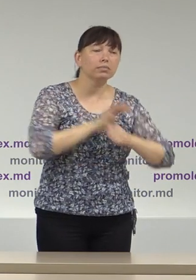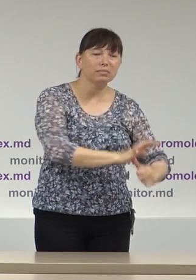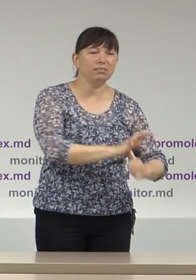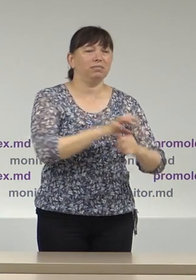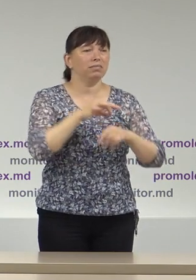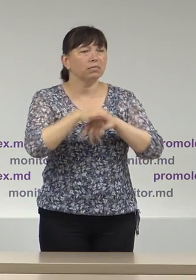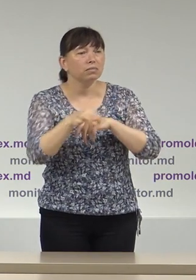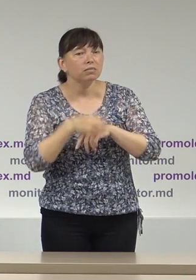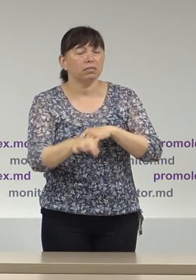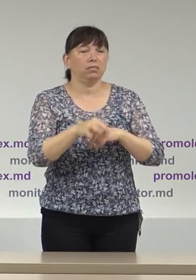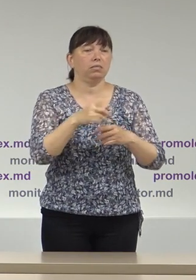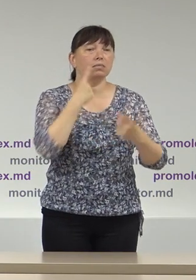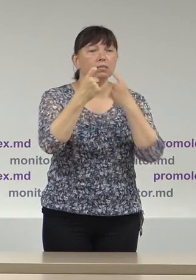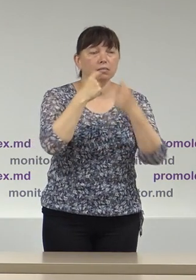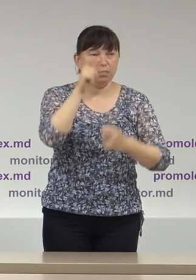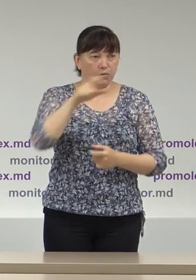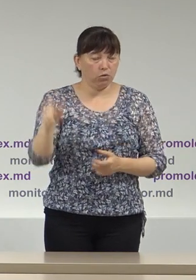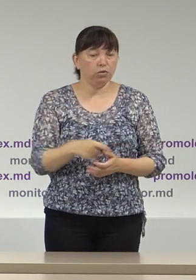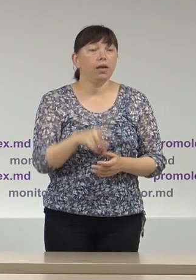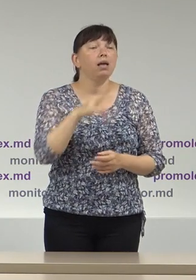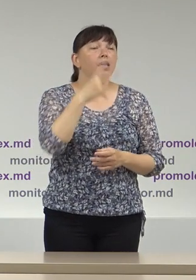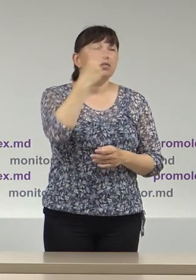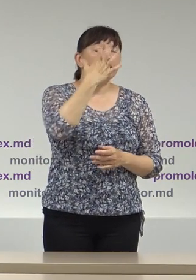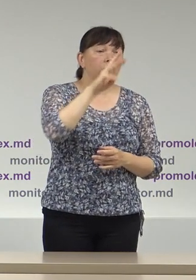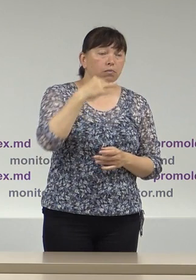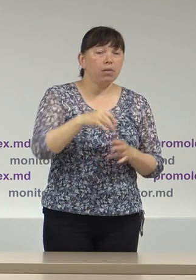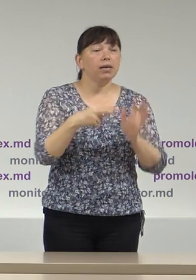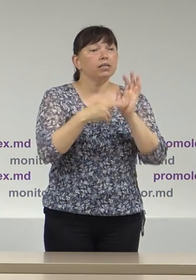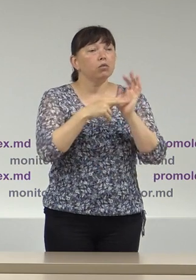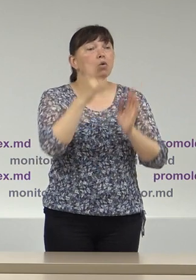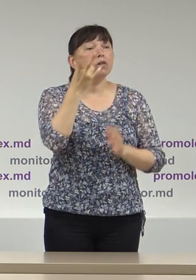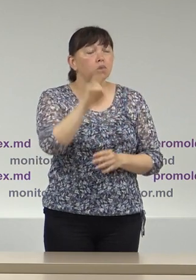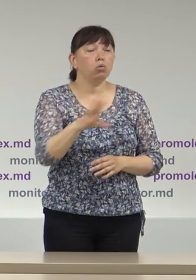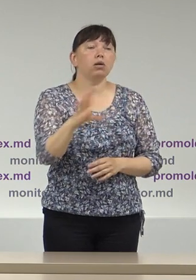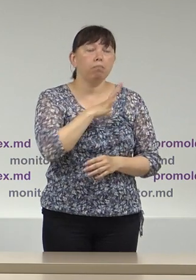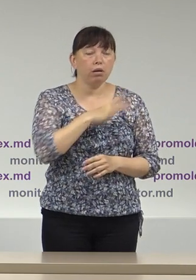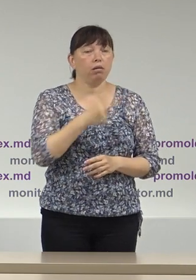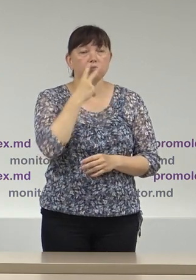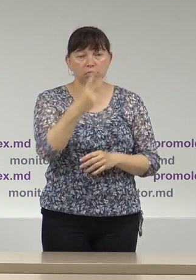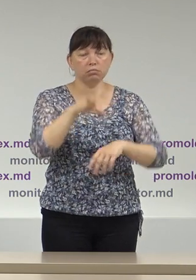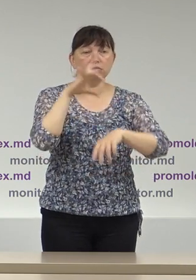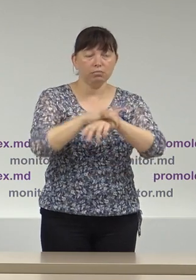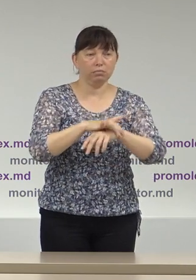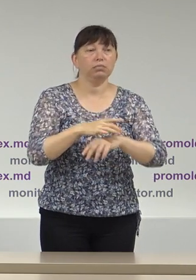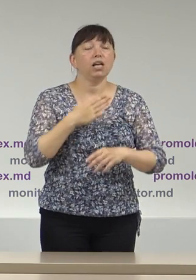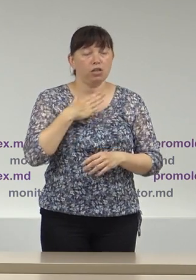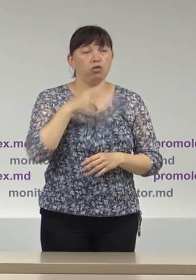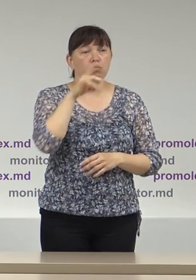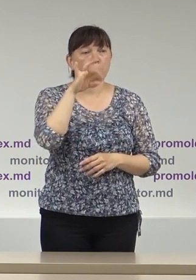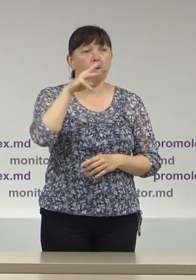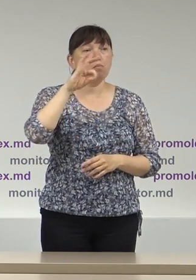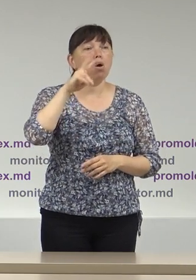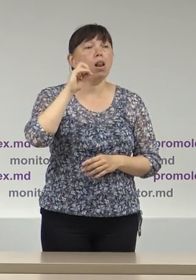la discriminare Deci în perioada 25 mai 7 iunie au fost identificate de către monitorii Promolex